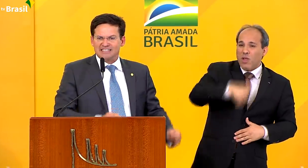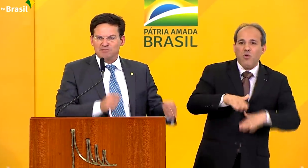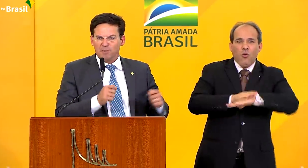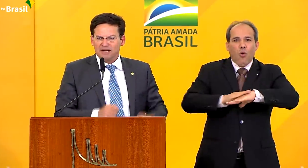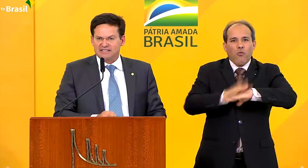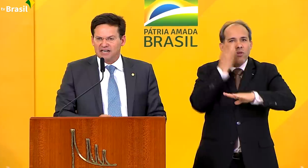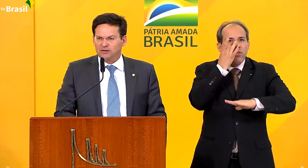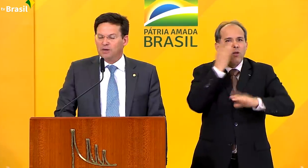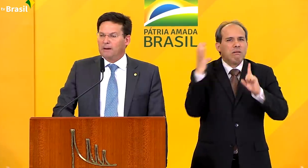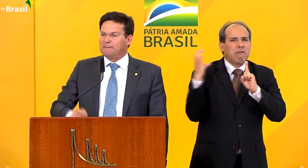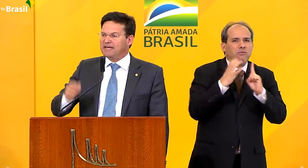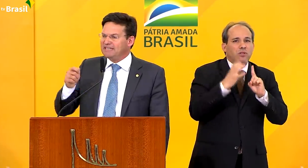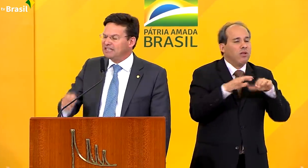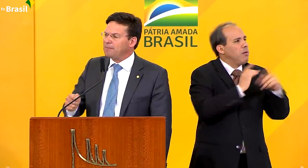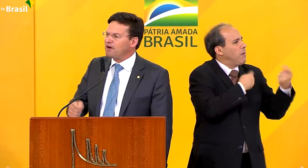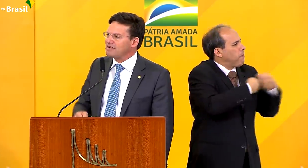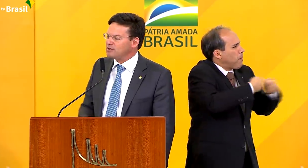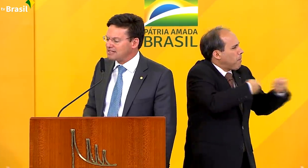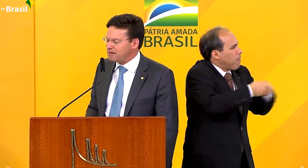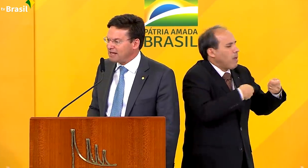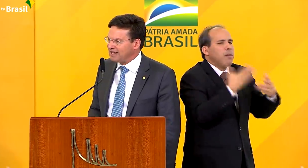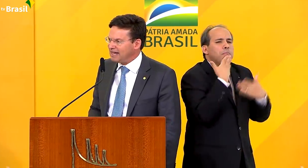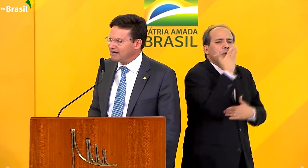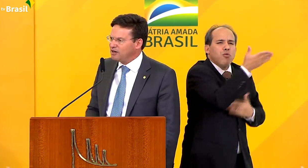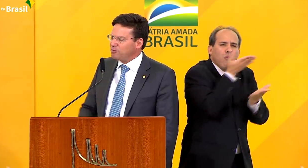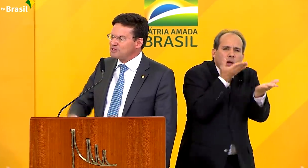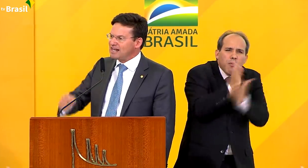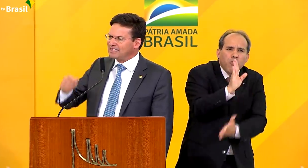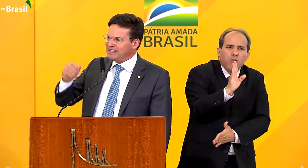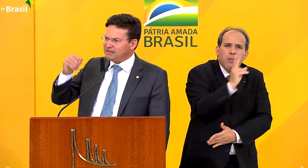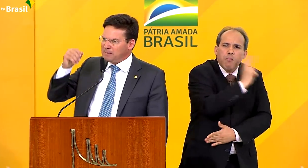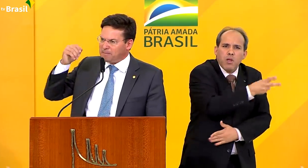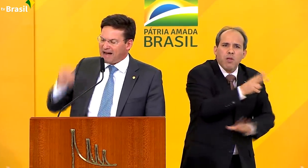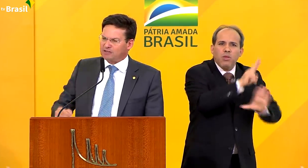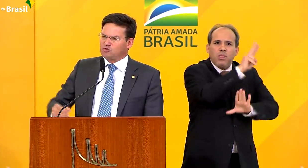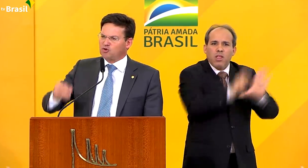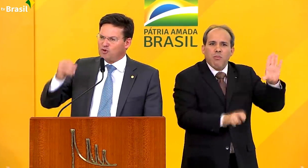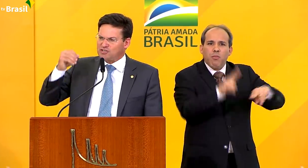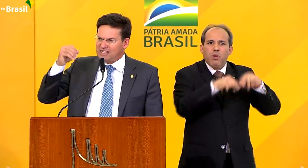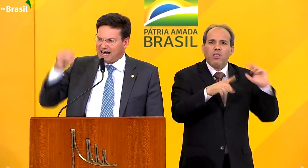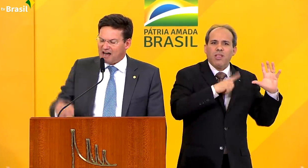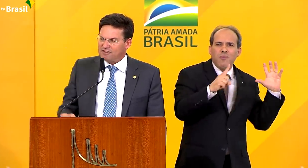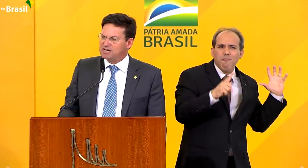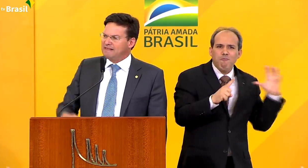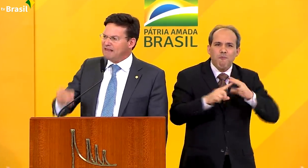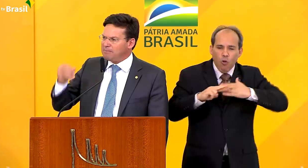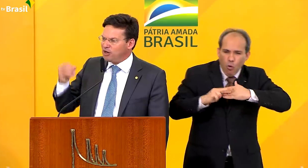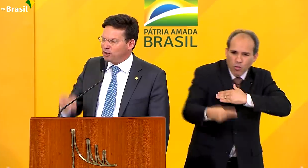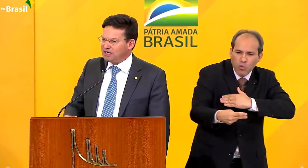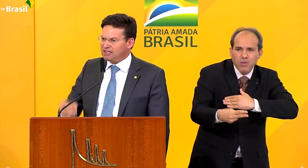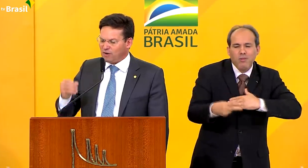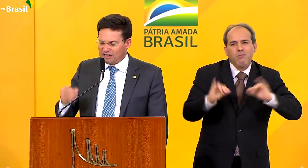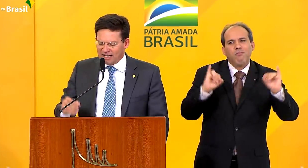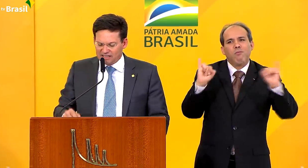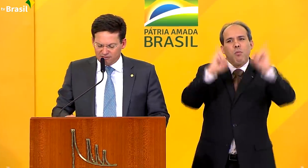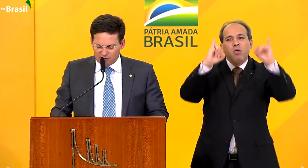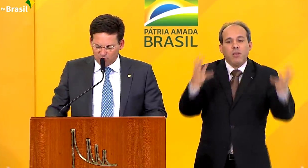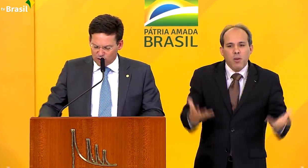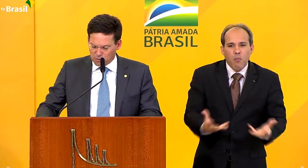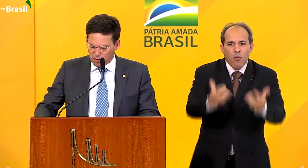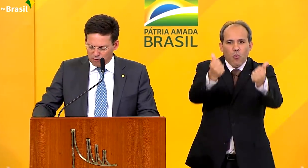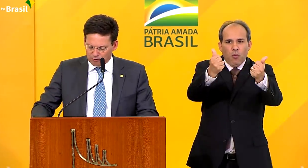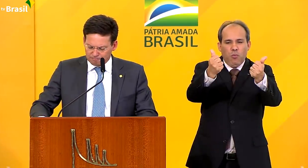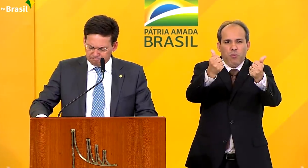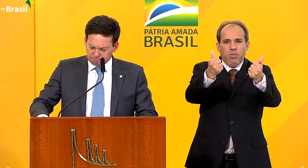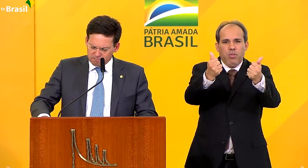conversar e se mobilizando, pedindo a aprovação dessa matéria, pois ela tem impactos consideráveis na melhoria de qualidade de